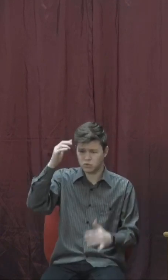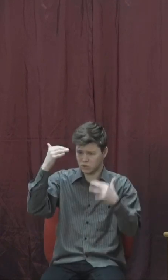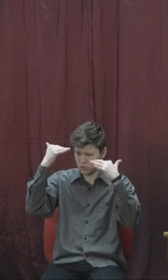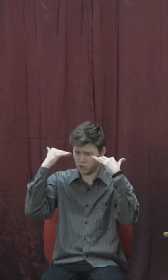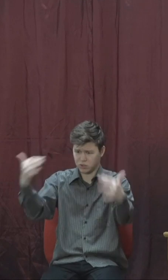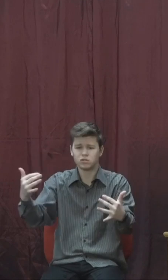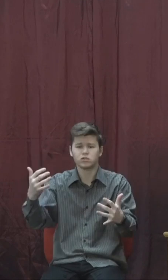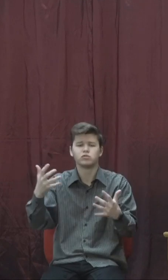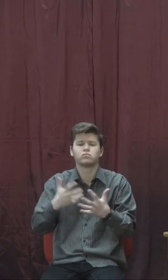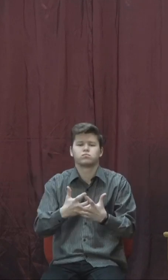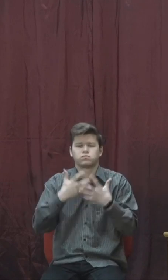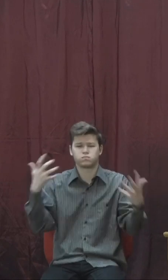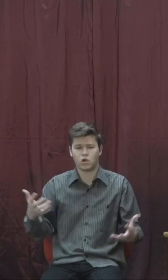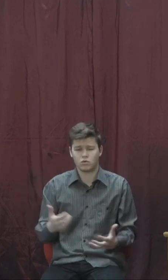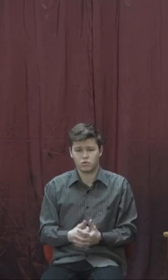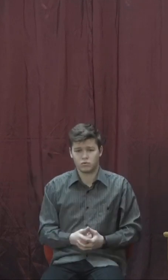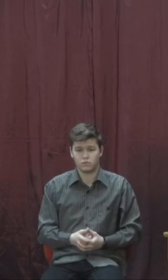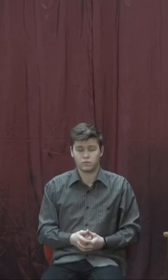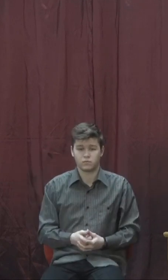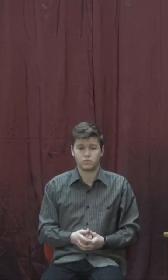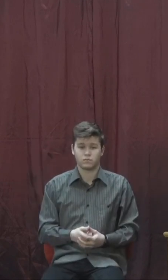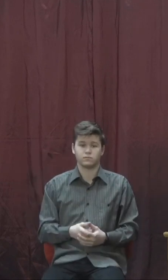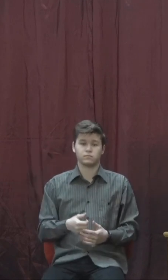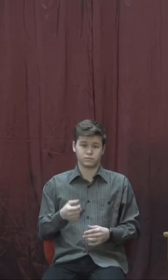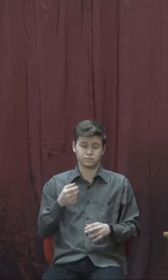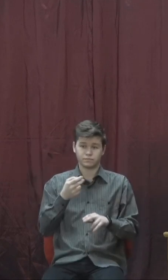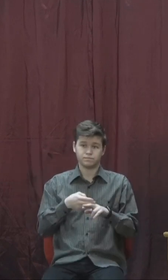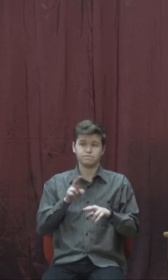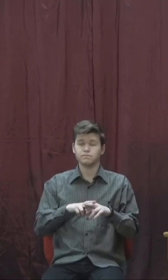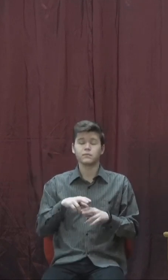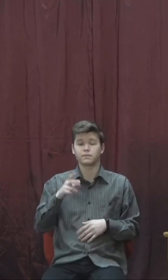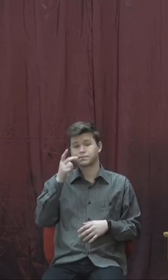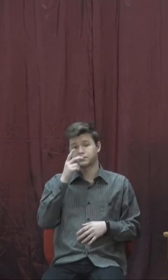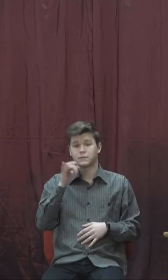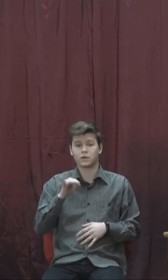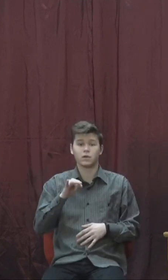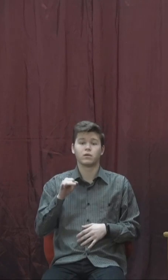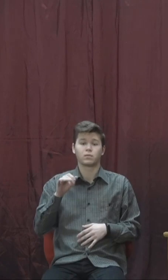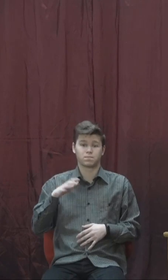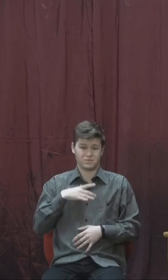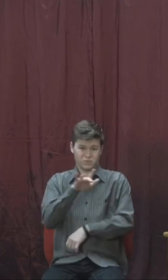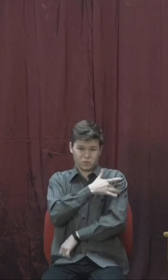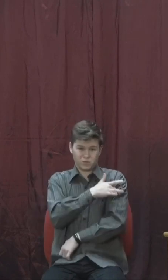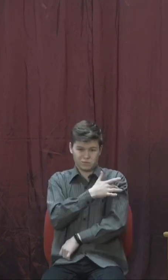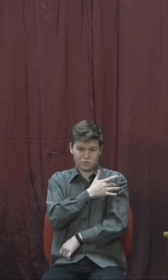Єлисея». Розповідається, що слуга Єлисея вийшов і побачив, що все біда.